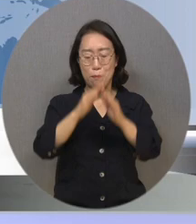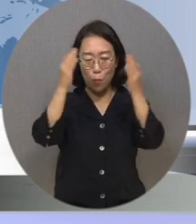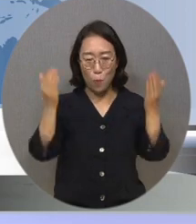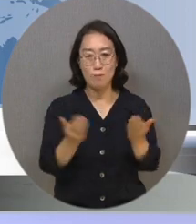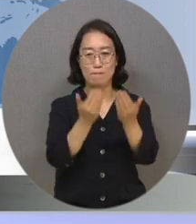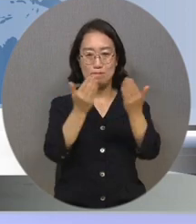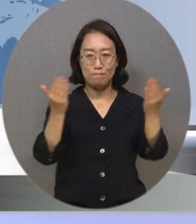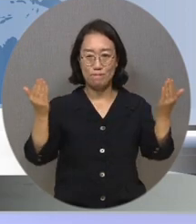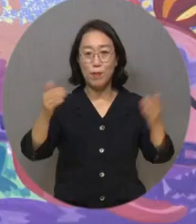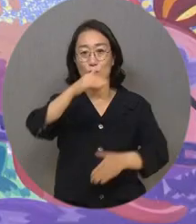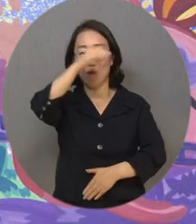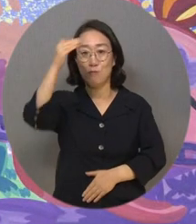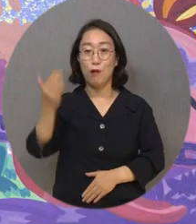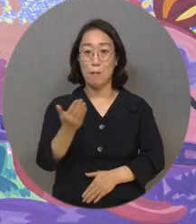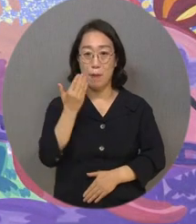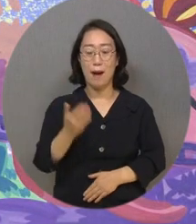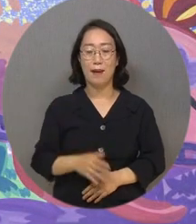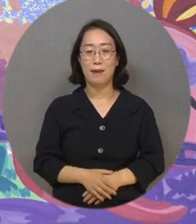기자입니다.